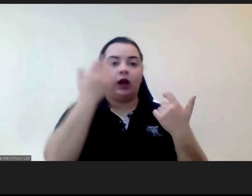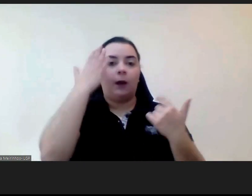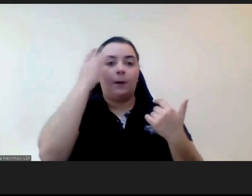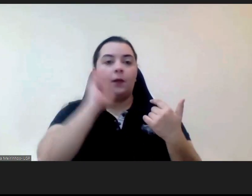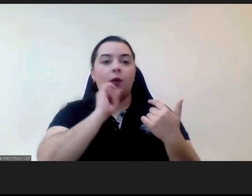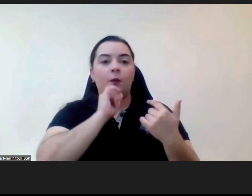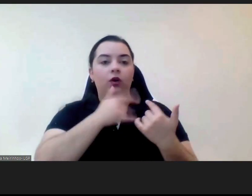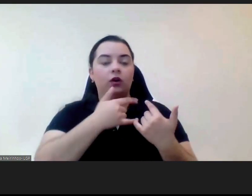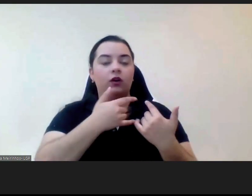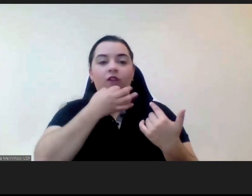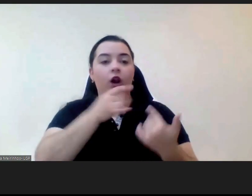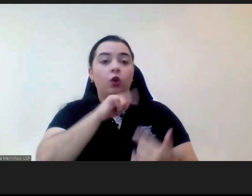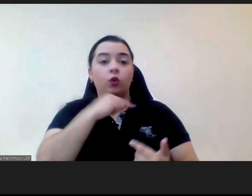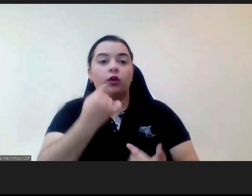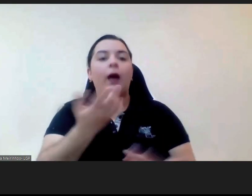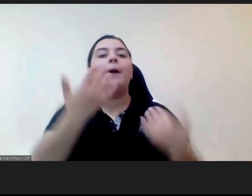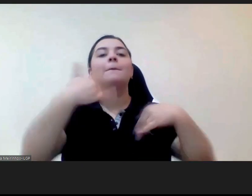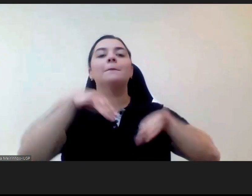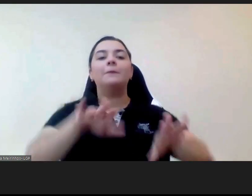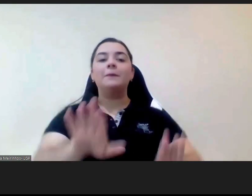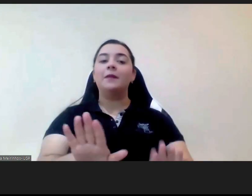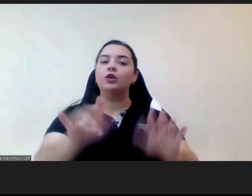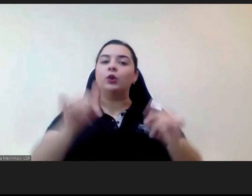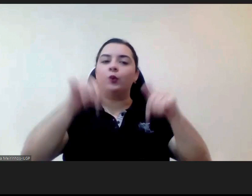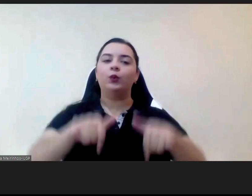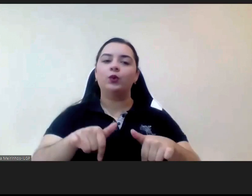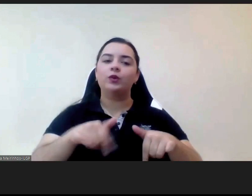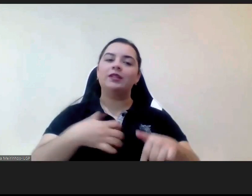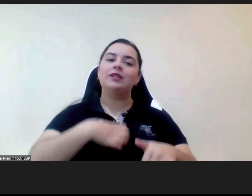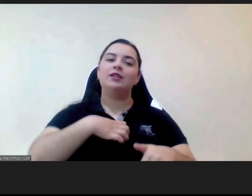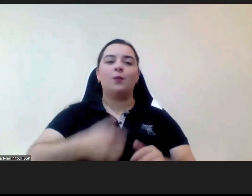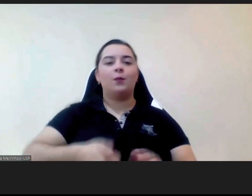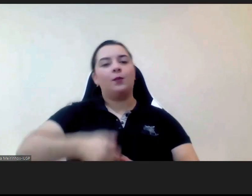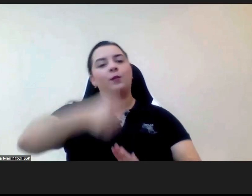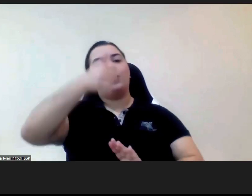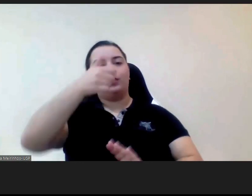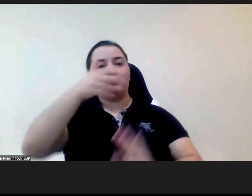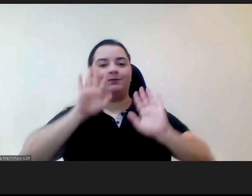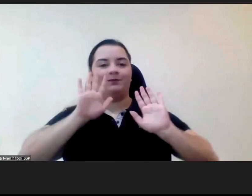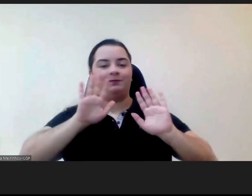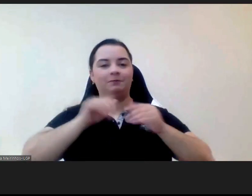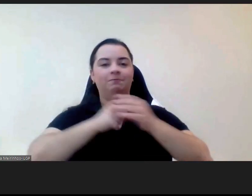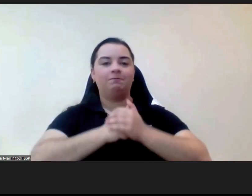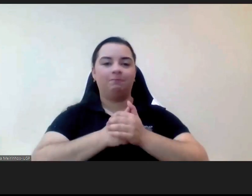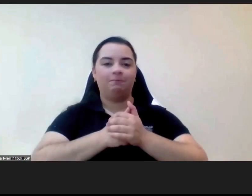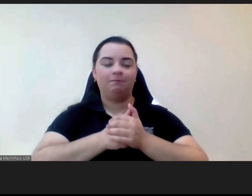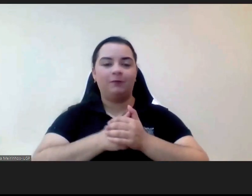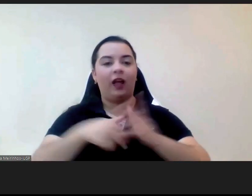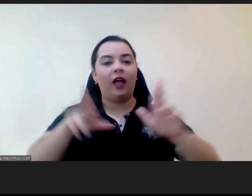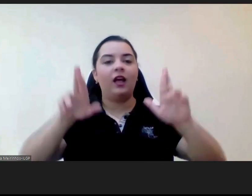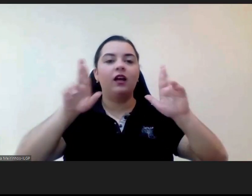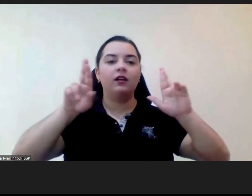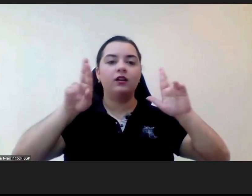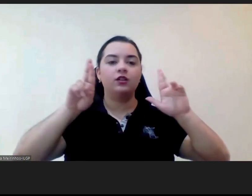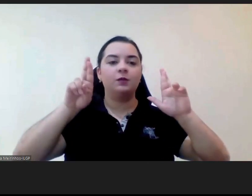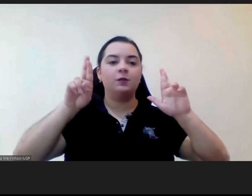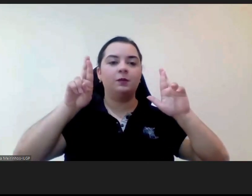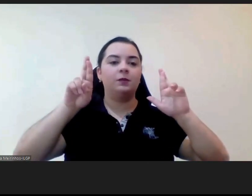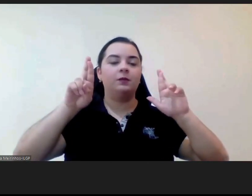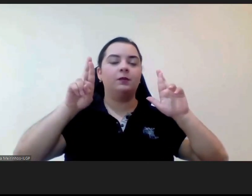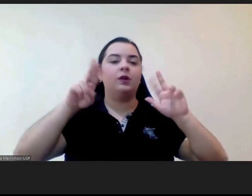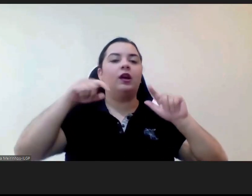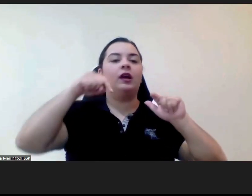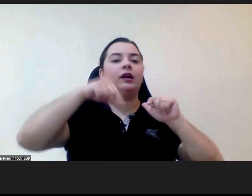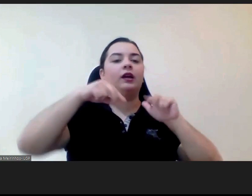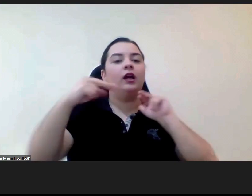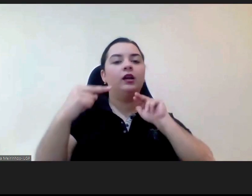acordei melhor e portanto espero espero que este este encontro seja o primeiro